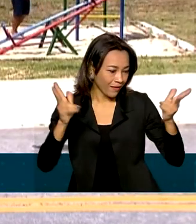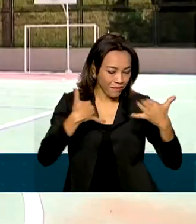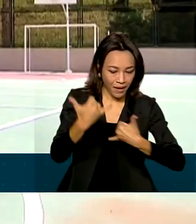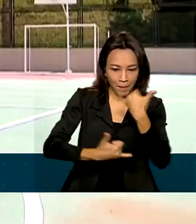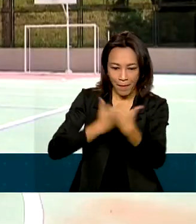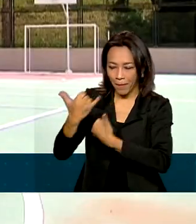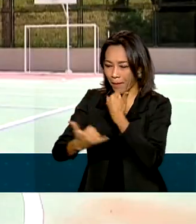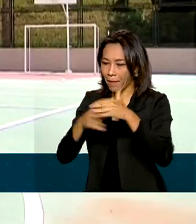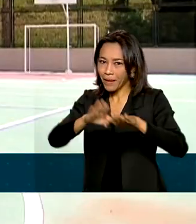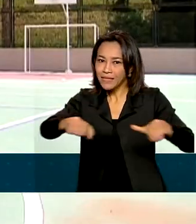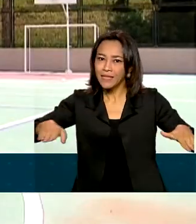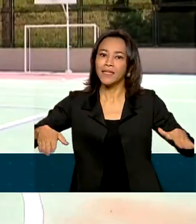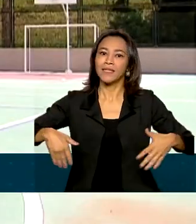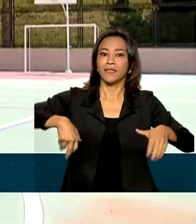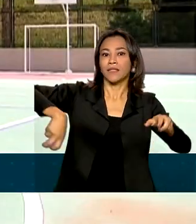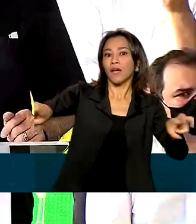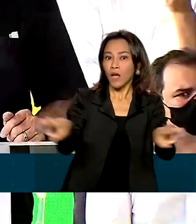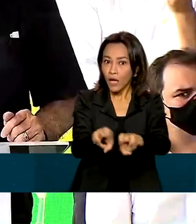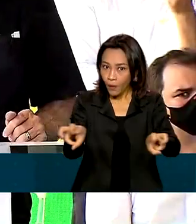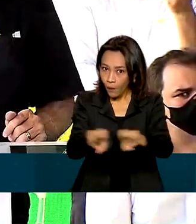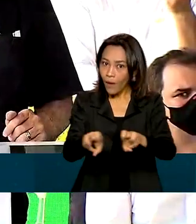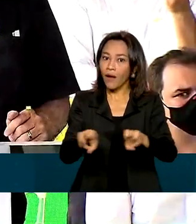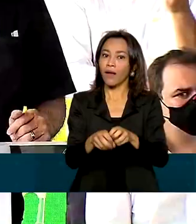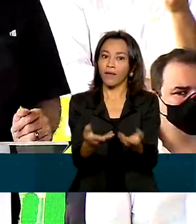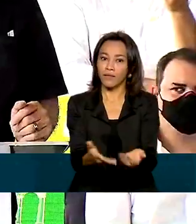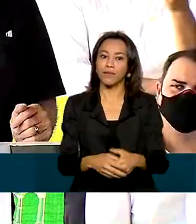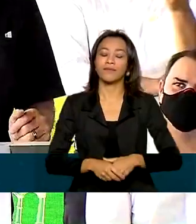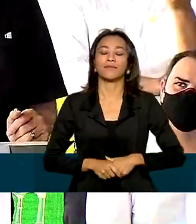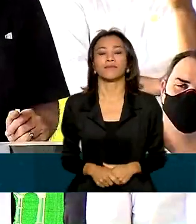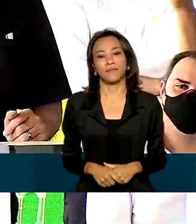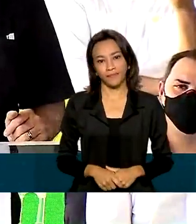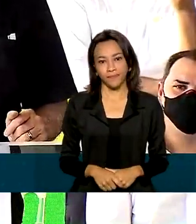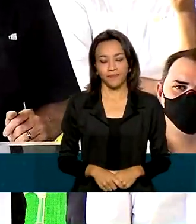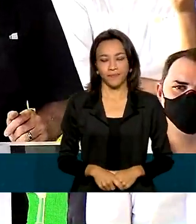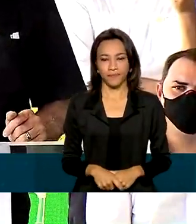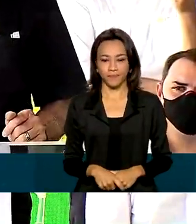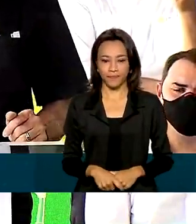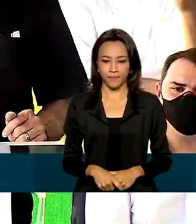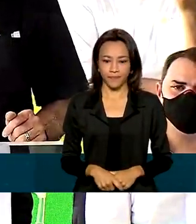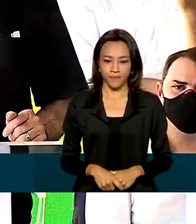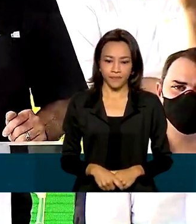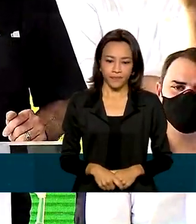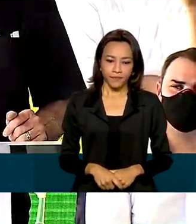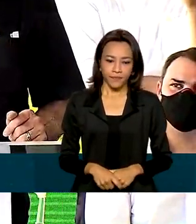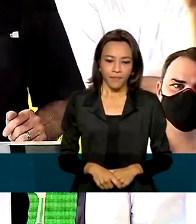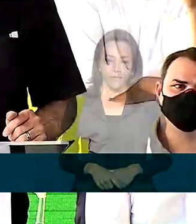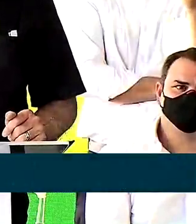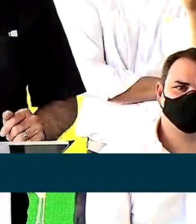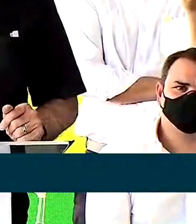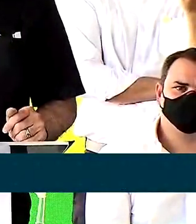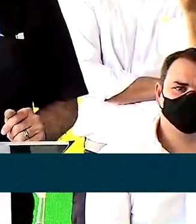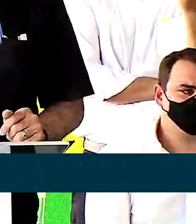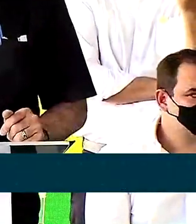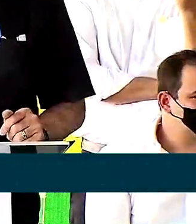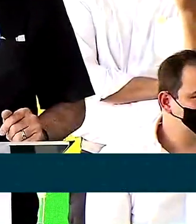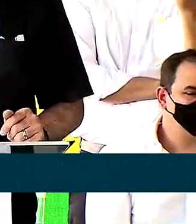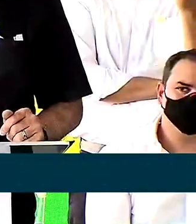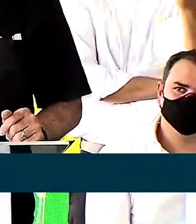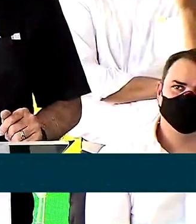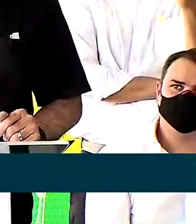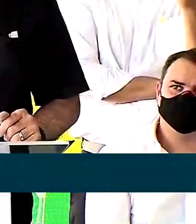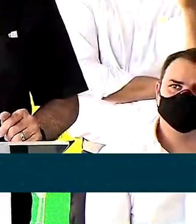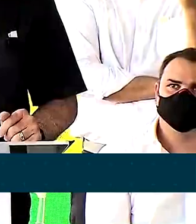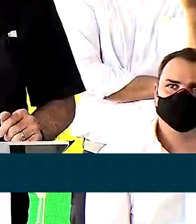parquinho e quadra poliesportiva. O que tiveram o semblante dessas pessoas é simplesmente indescritível.